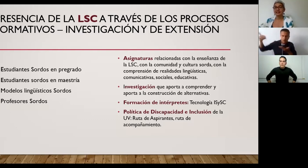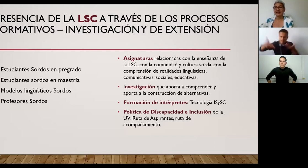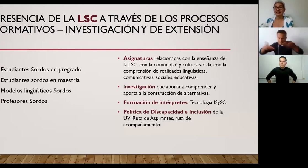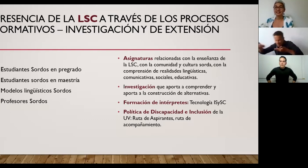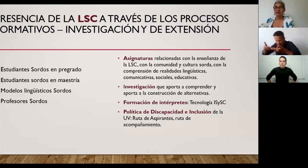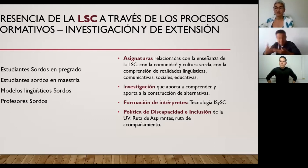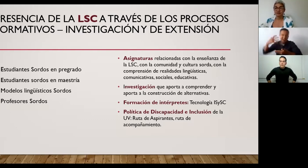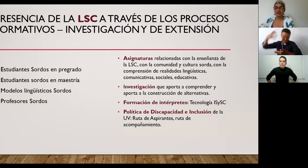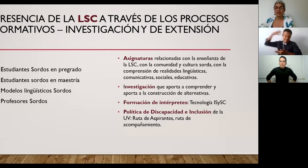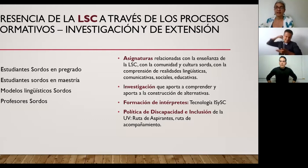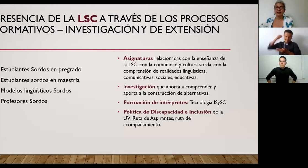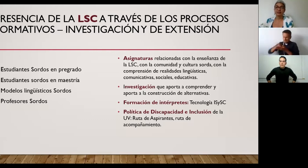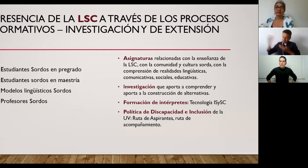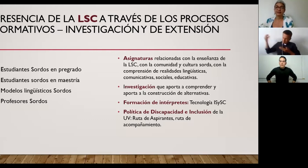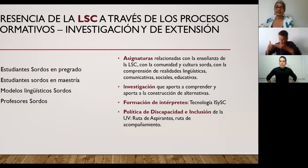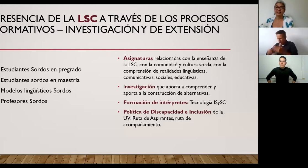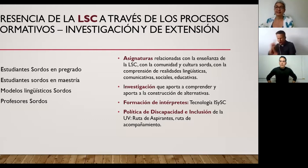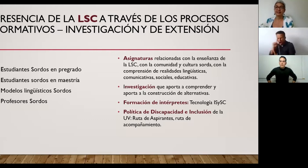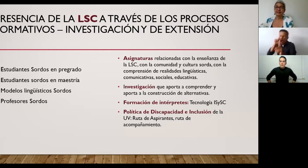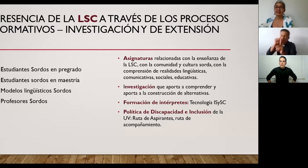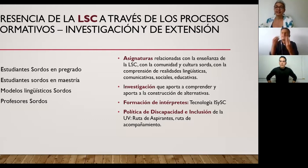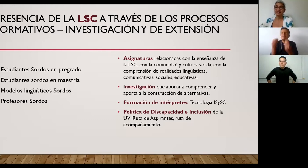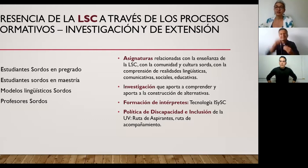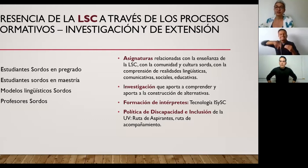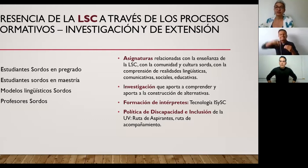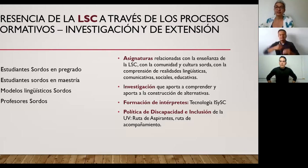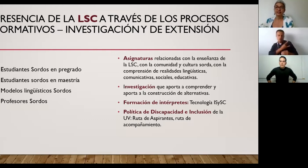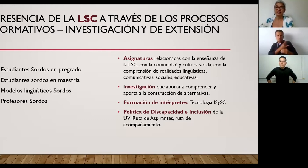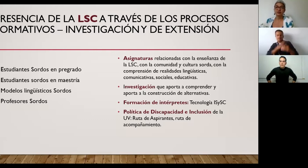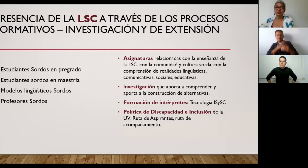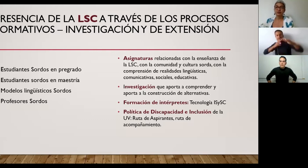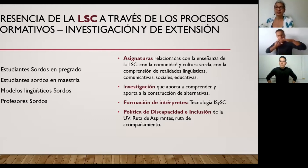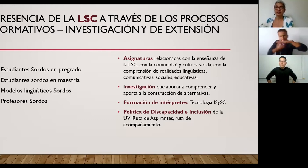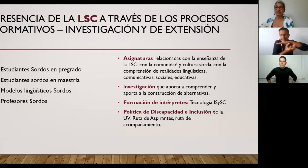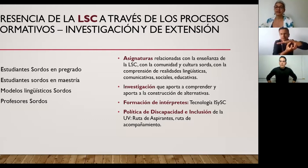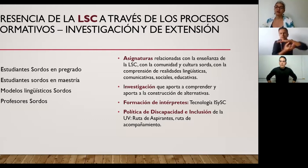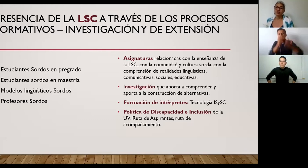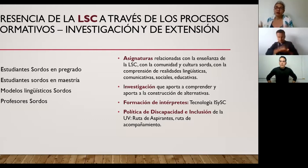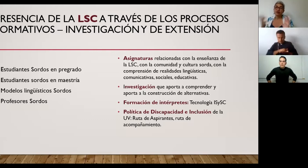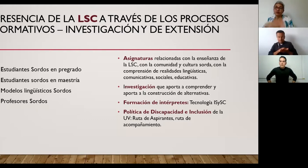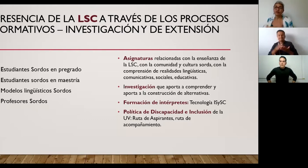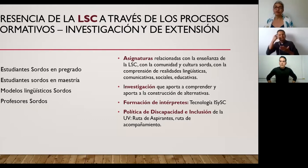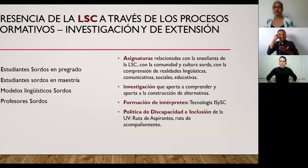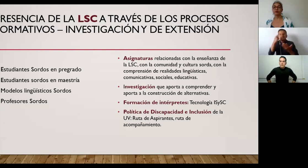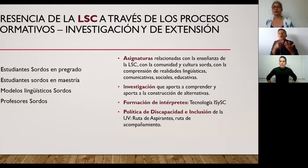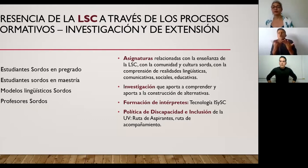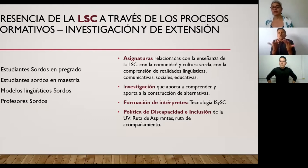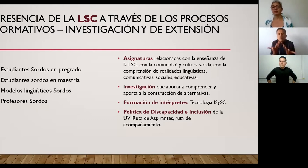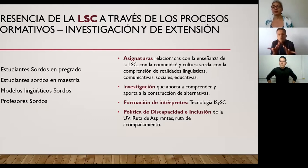de acceso a la universidad y en esas condiciones de acceso pues eso se va configurando en un documento que llama